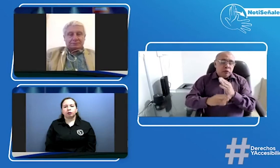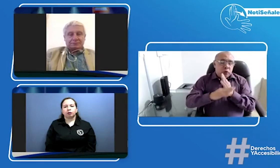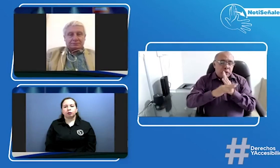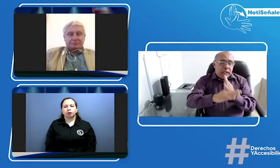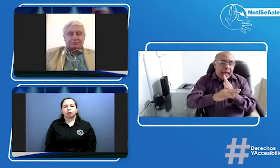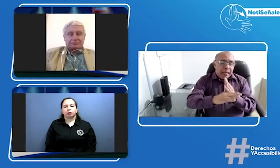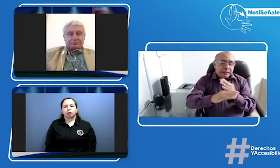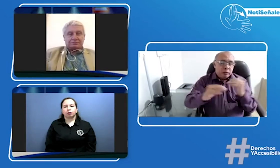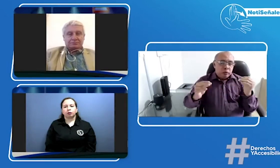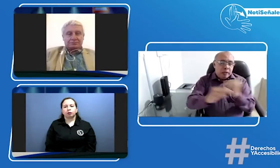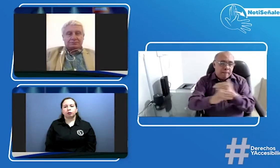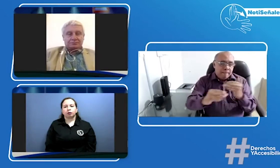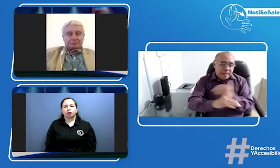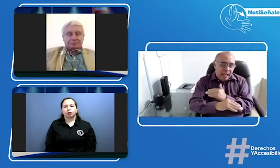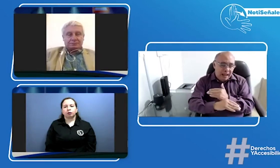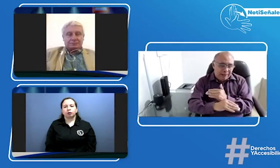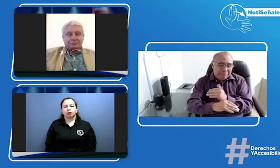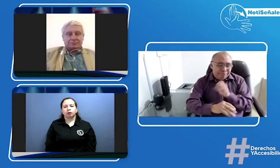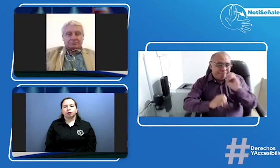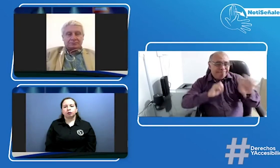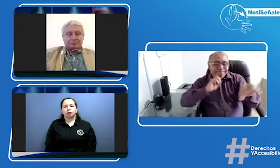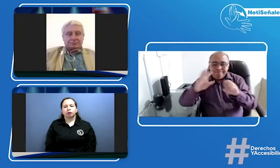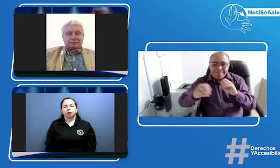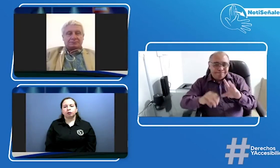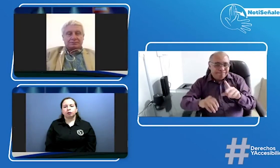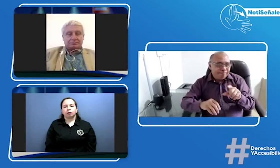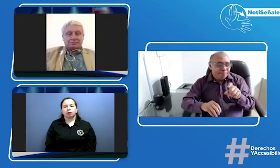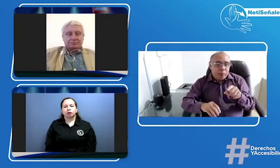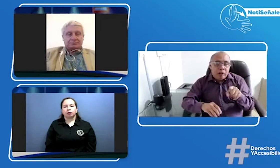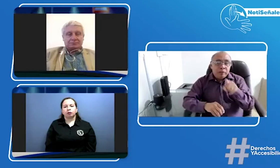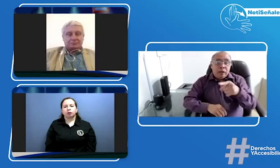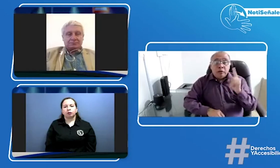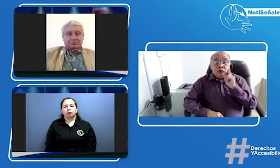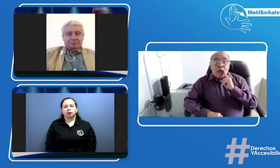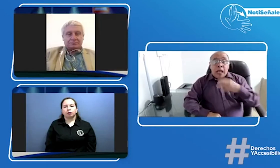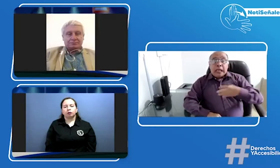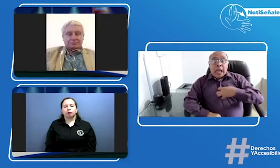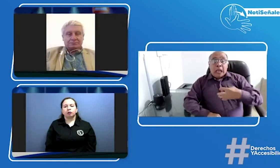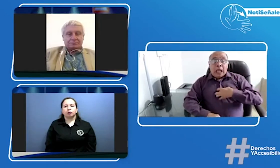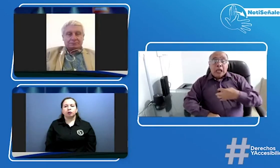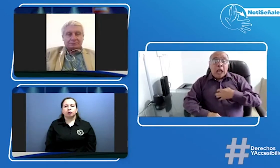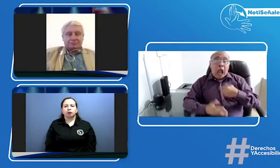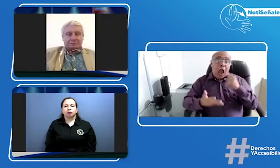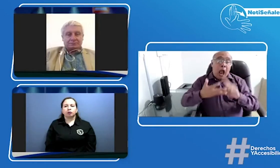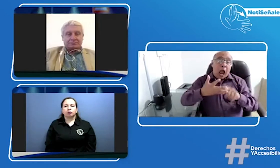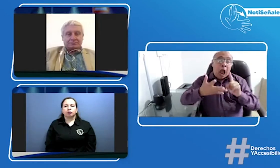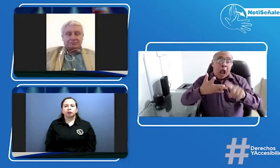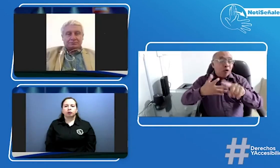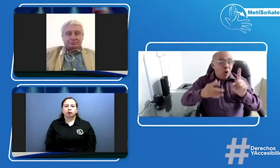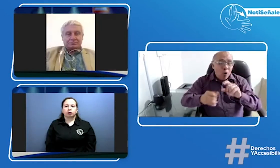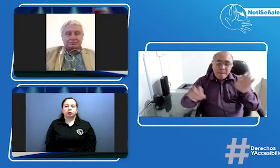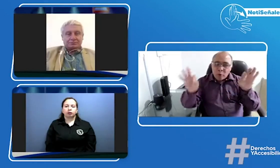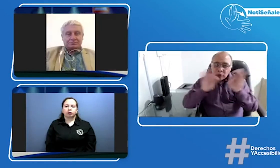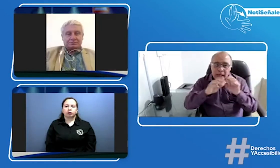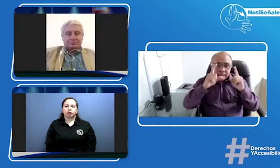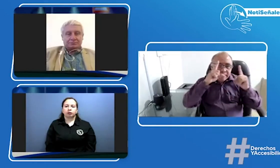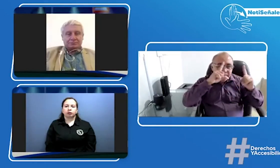Transporte frente a la Agencia Nacional de Seguridad Vial mostrar todo esto cuáles son las quejas de la comunidad